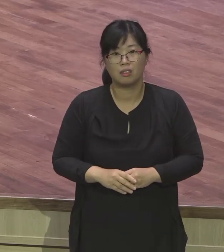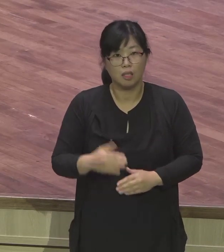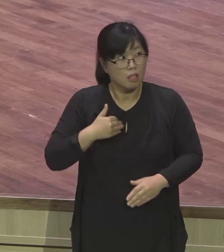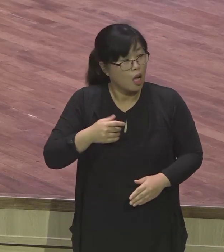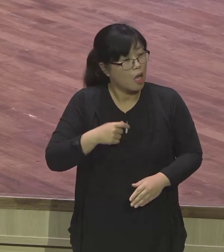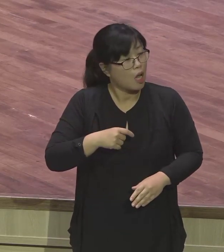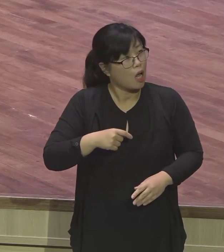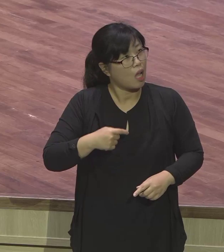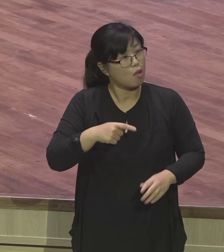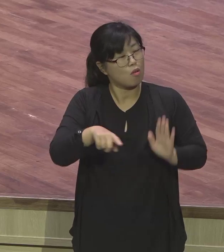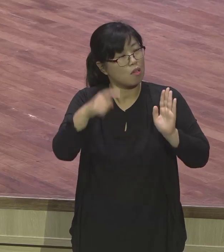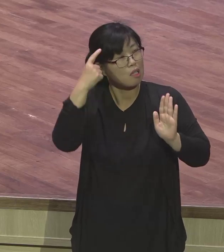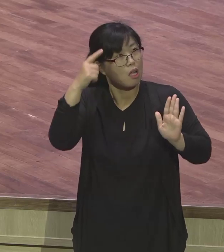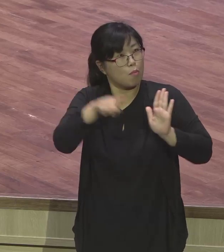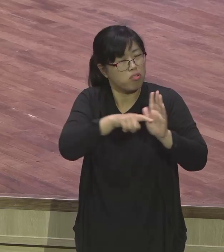계속하면 망해요 여러분